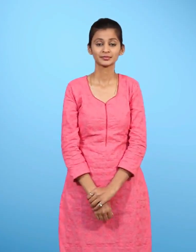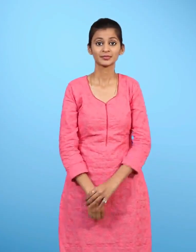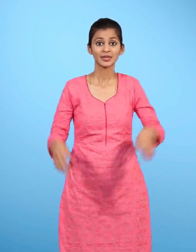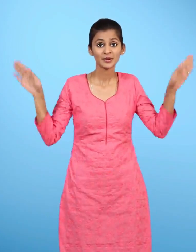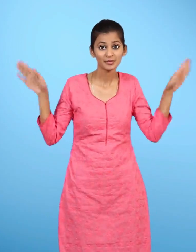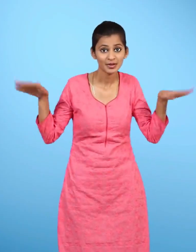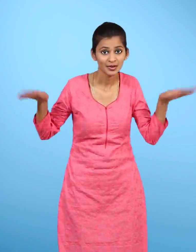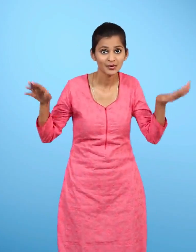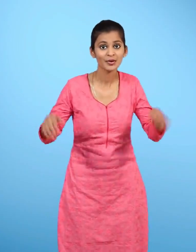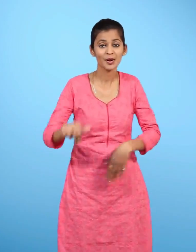पक्षियों का प्याव